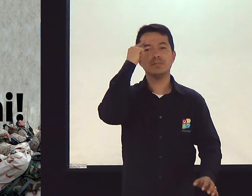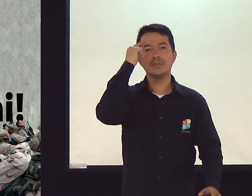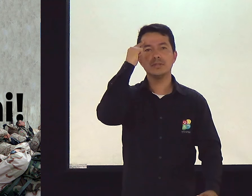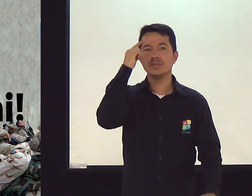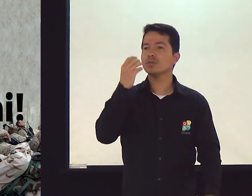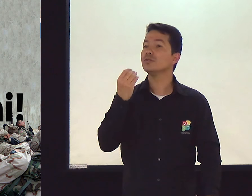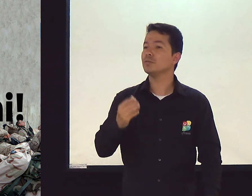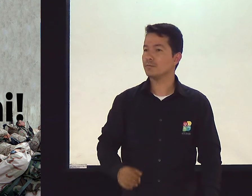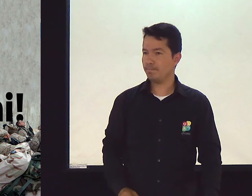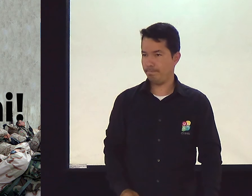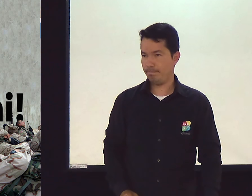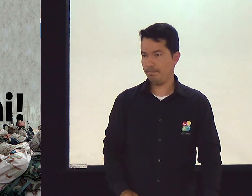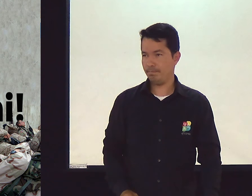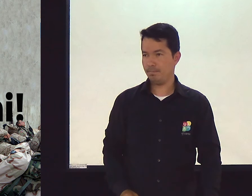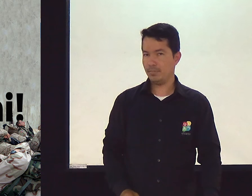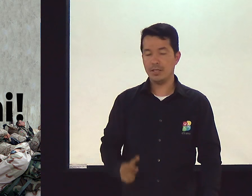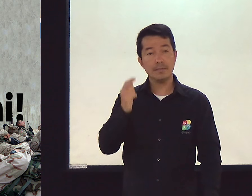Como que você tem pensado nisso?